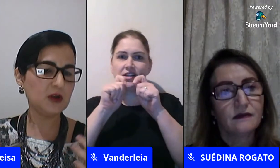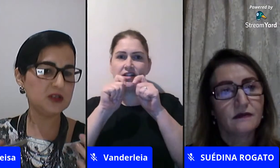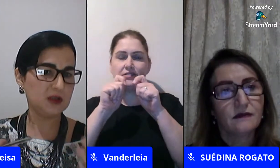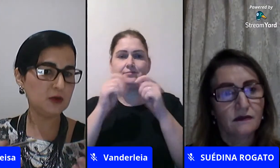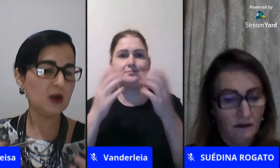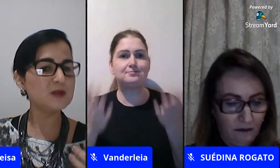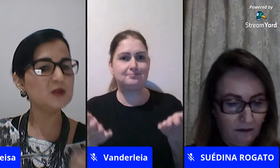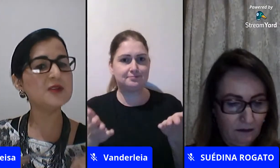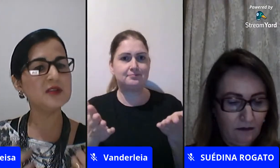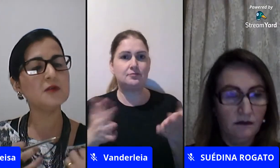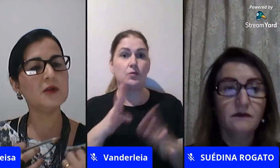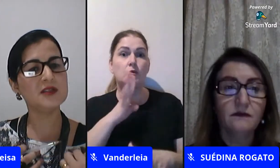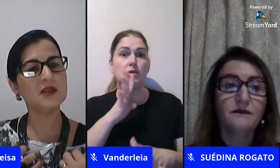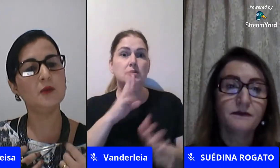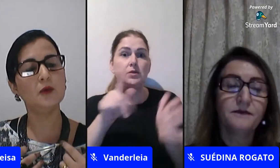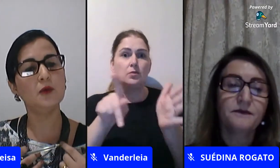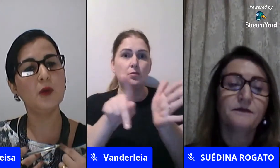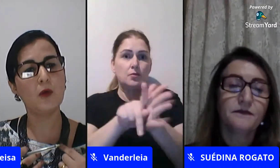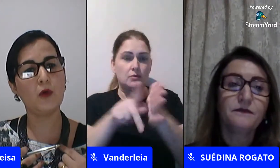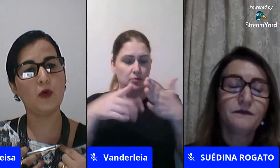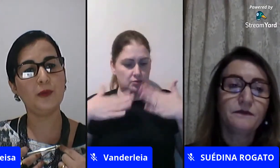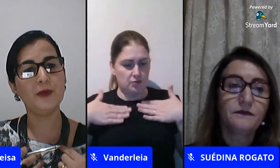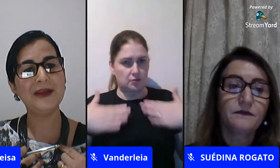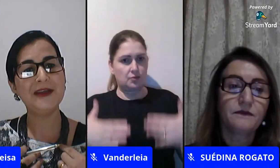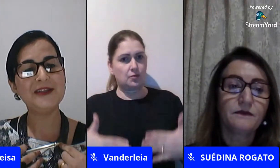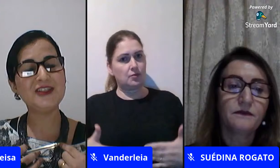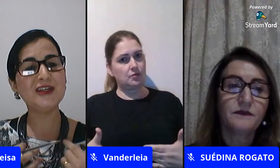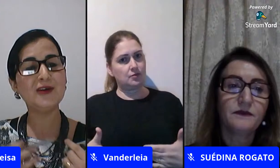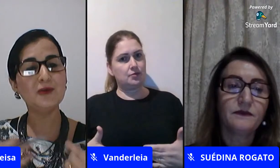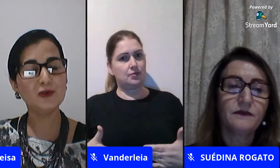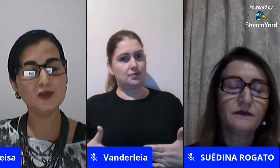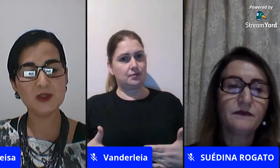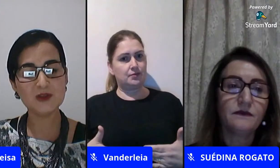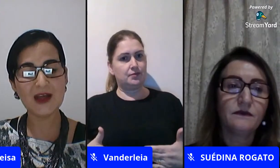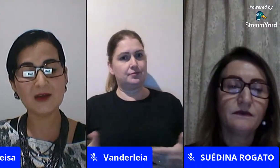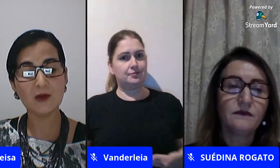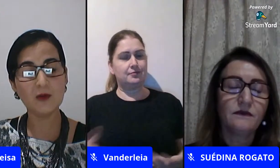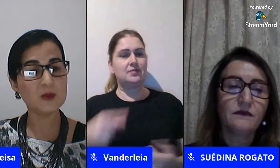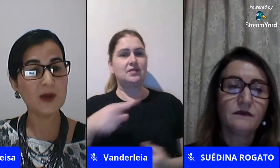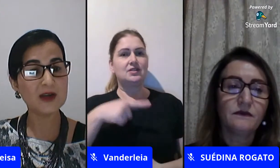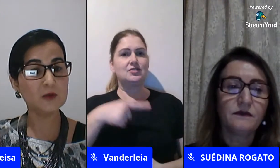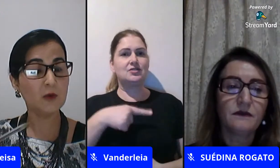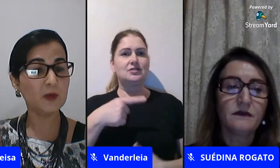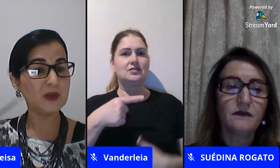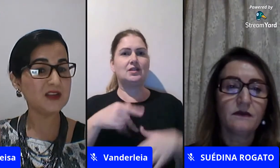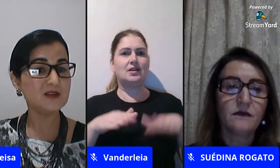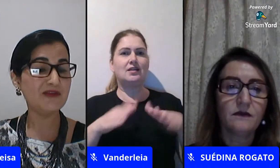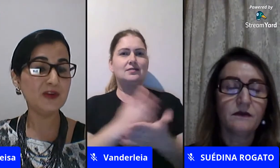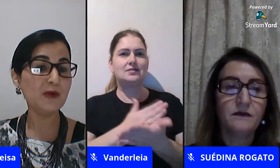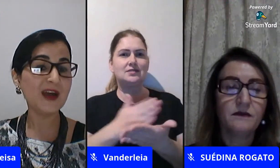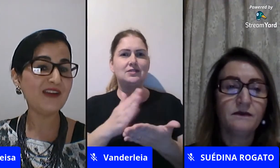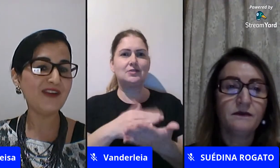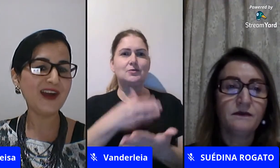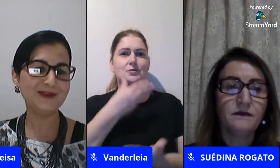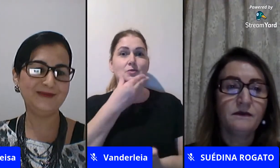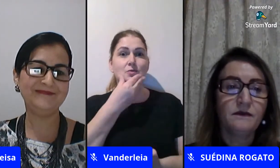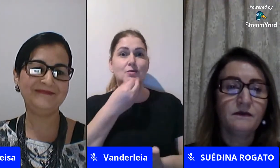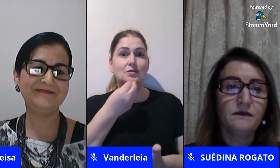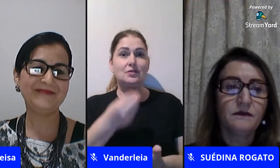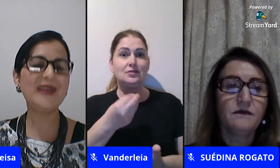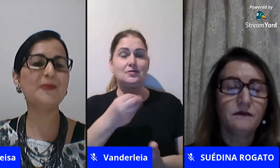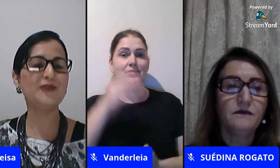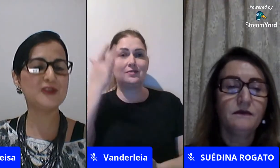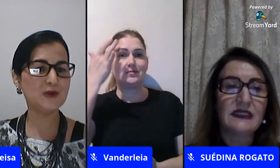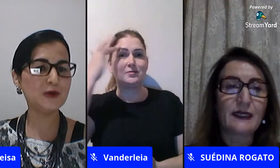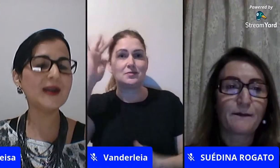também dos toques não toques mas eu preciso conhecer o meu corpo tinha alguns meninos falaram que algumas partes do corpo deles não haviam nunca lavado